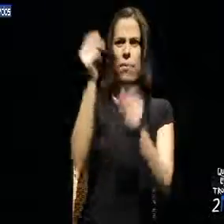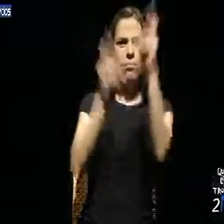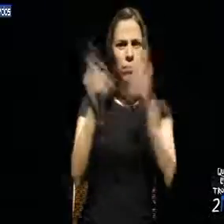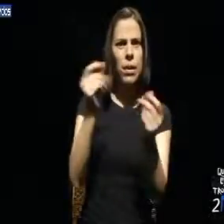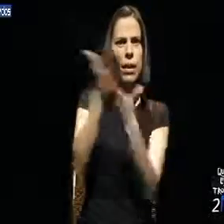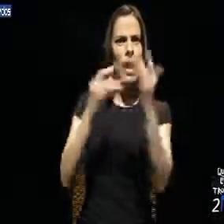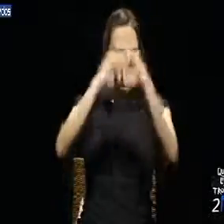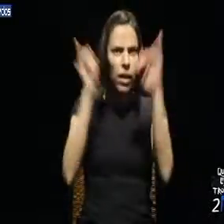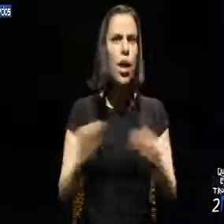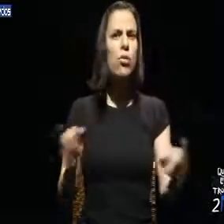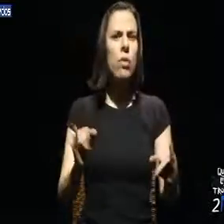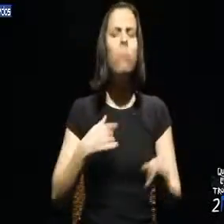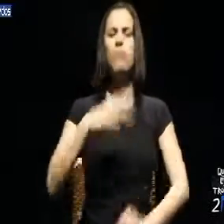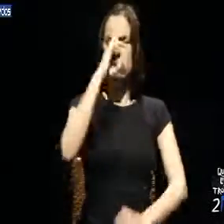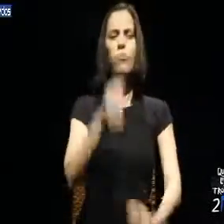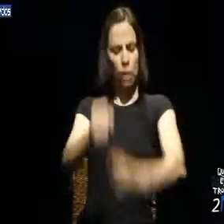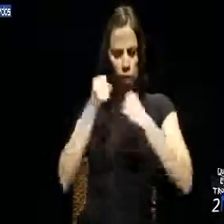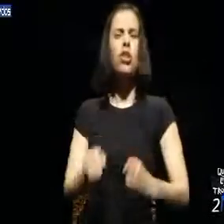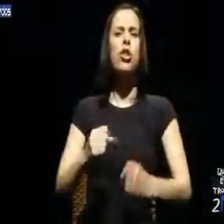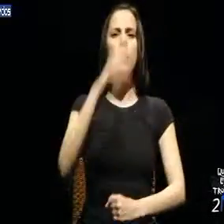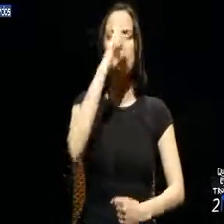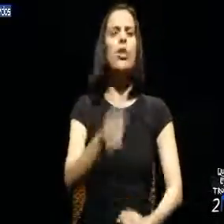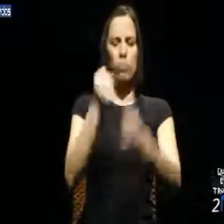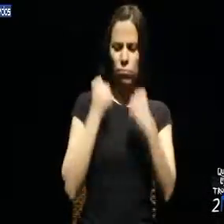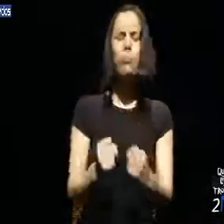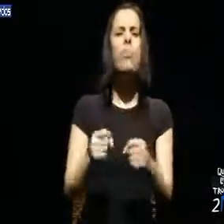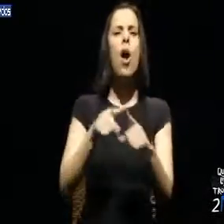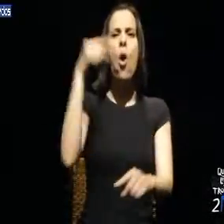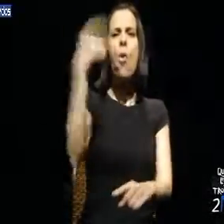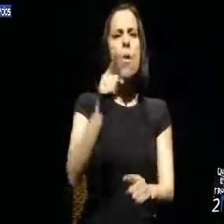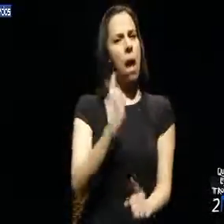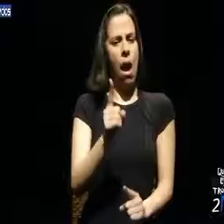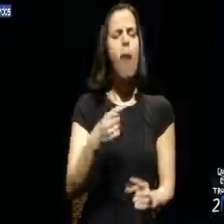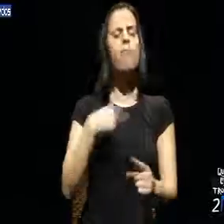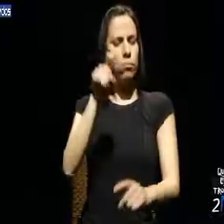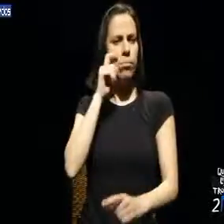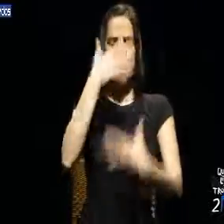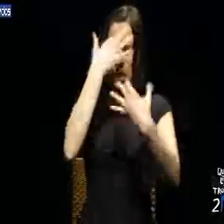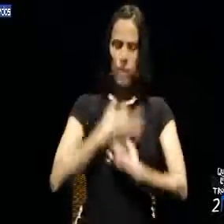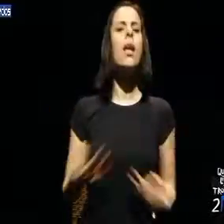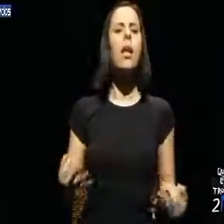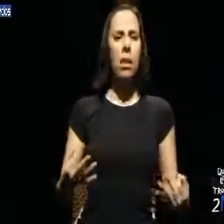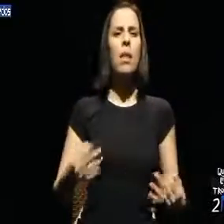internacionais. E resistimos. Resistimos porque esta é a única forma de preservar a dignidade e a vida.